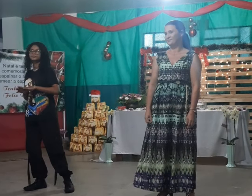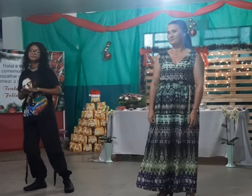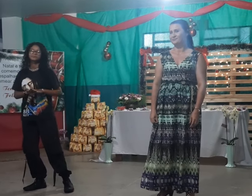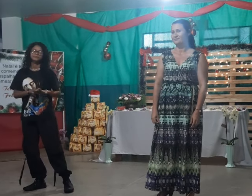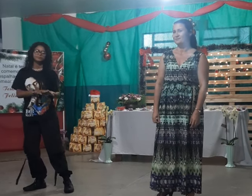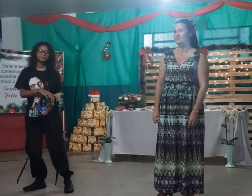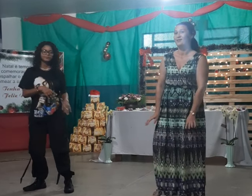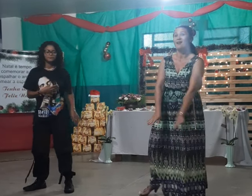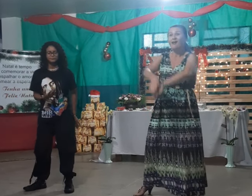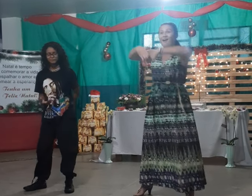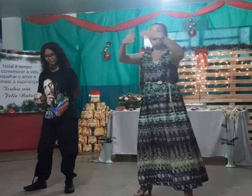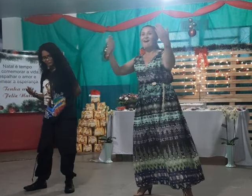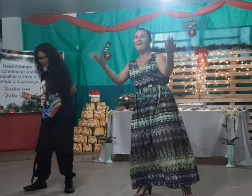que seja A festa